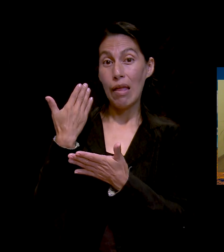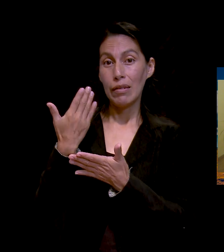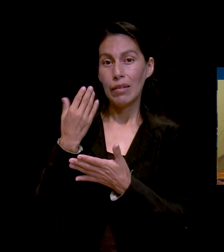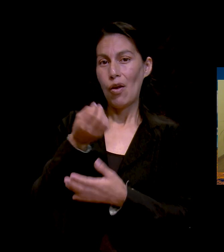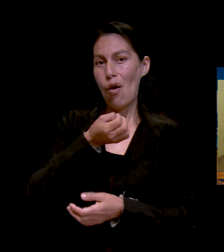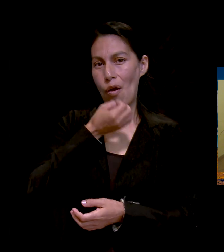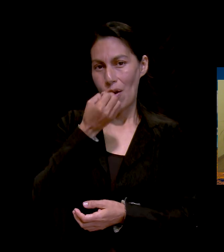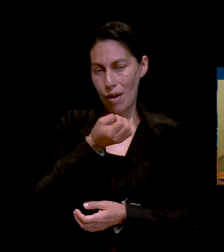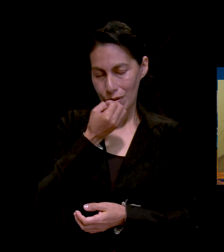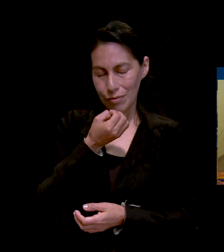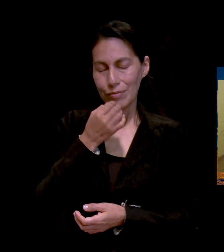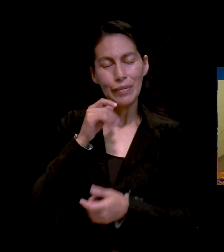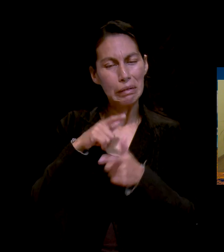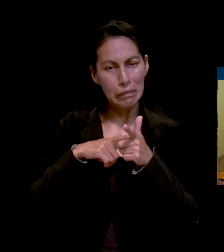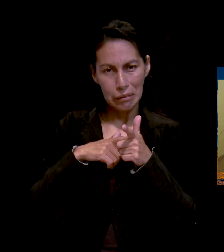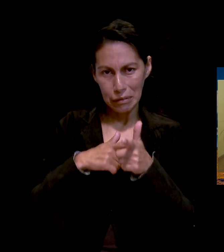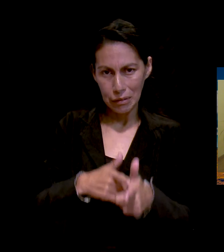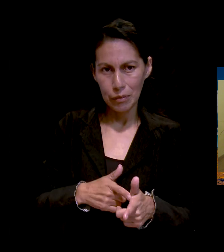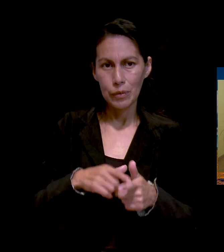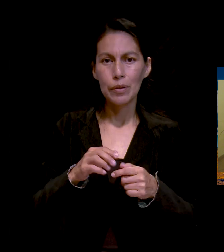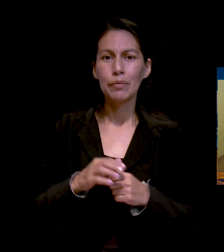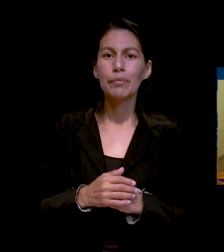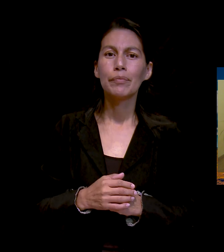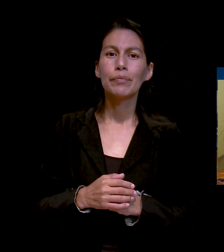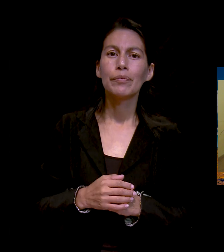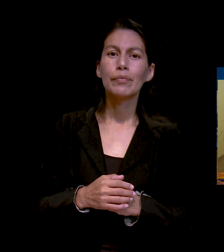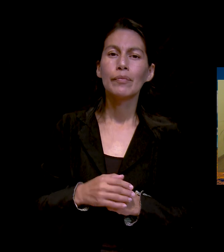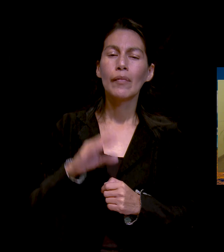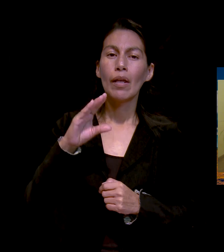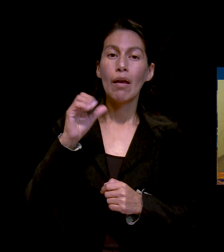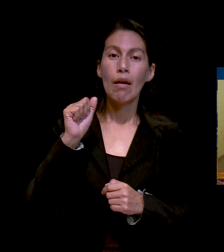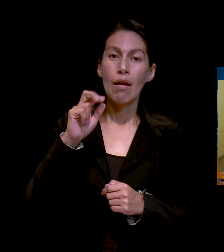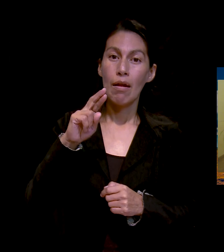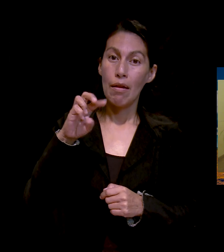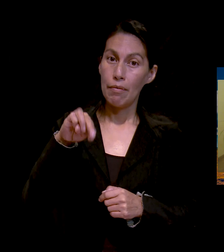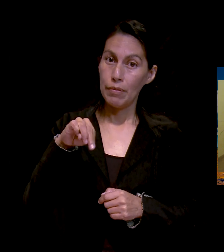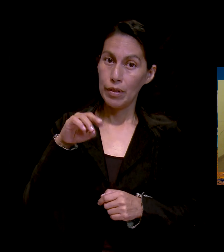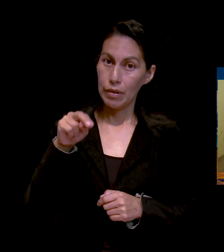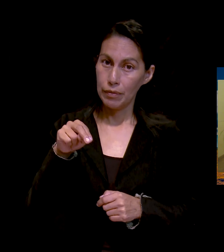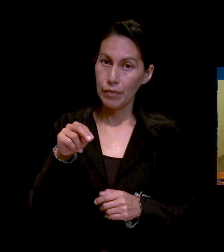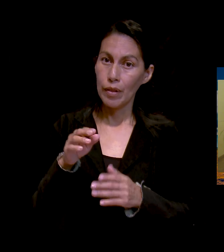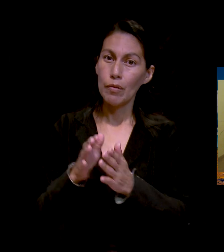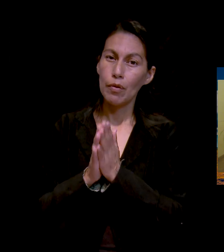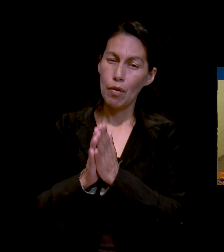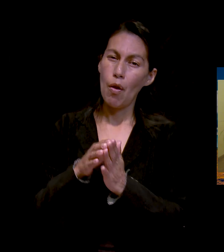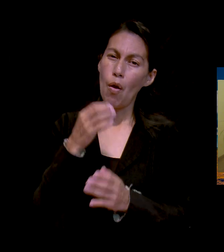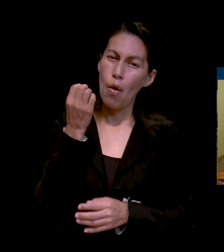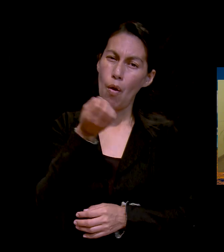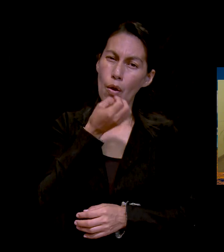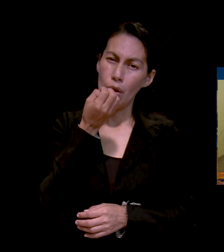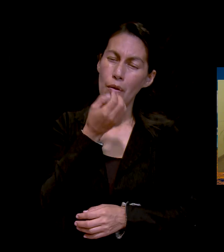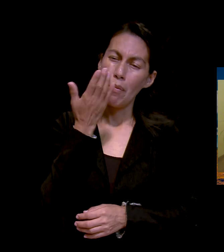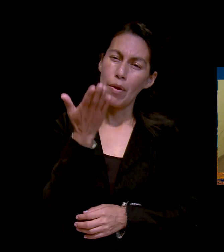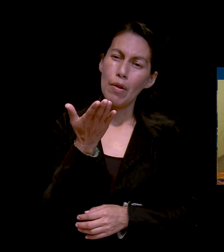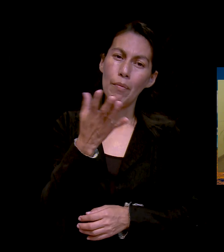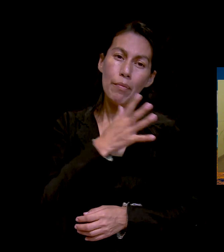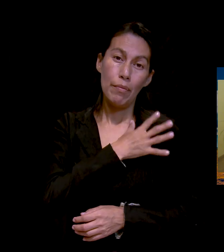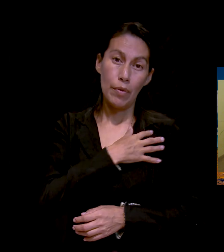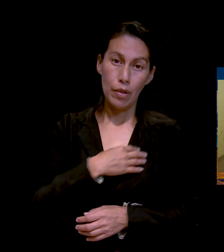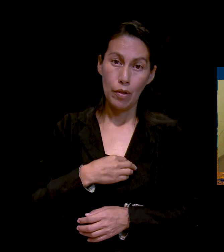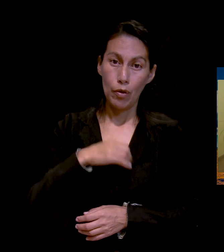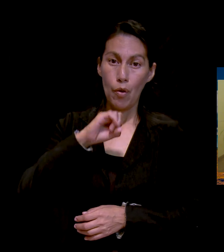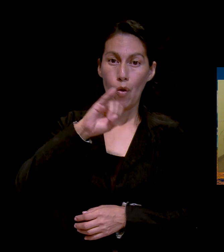Carmine Gutiérrez, le ruego sus oraciones por mi hijo Jorge. El Señor les bendiga y los guarde hoy y siempre.